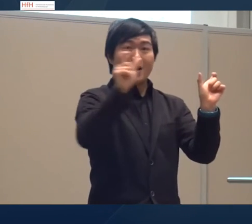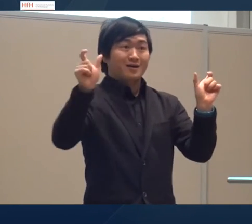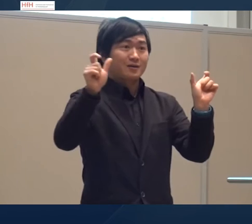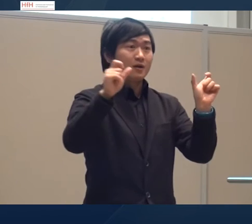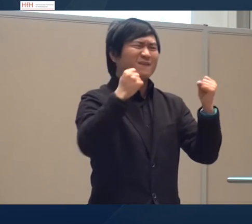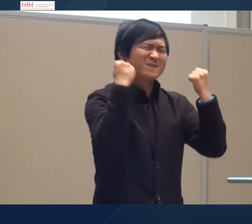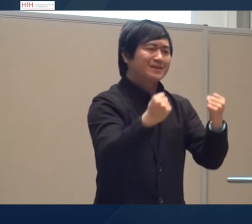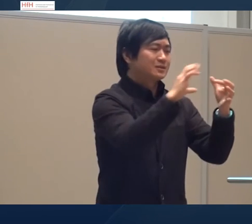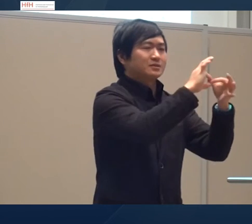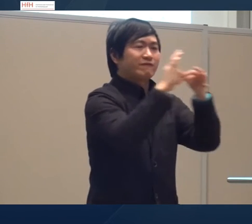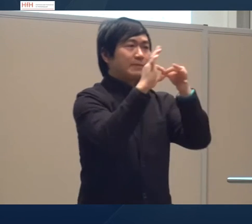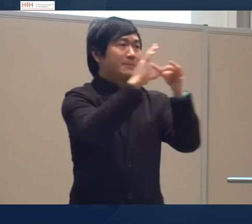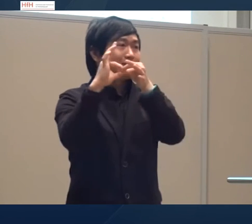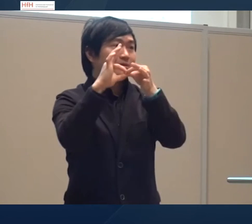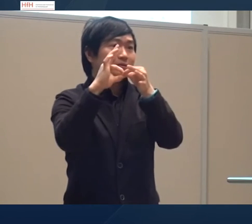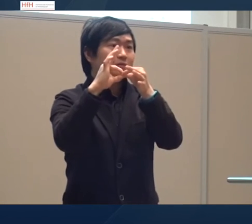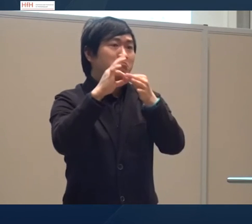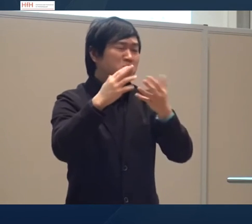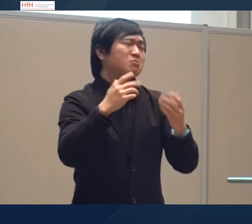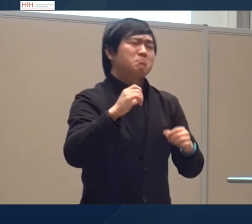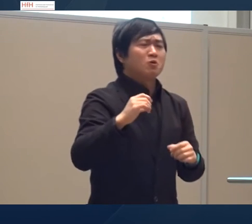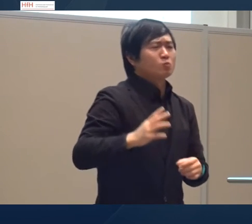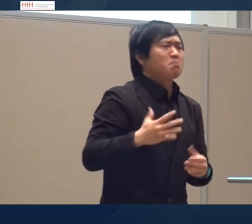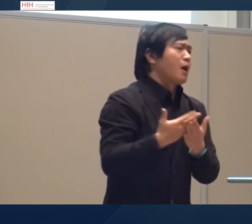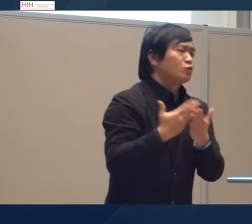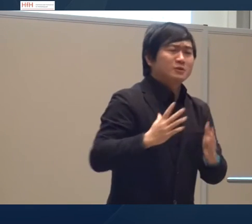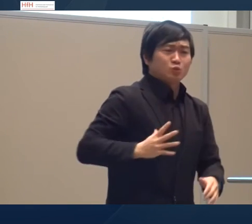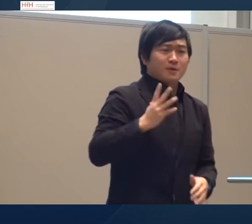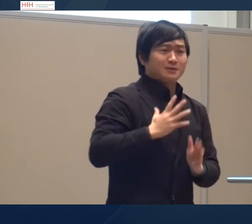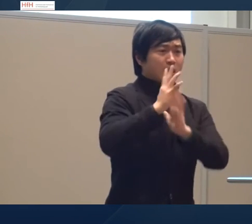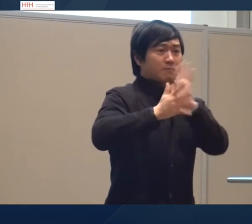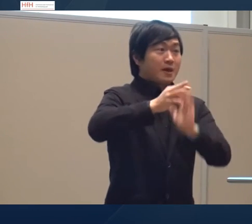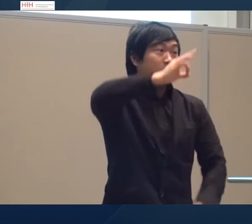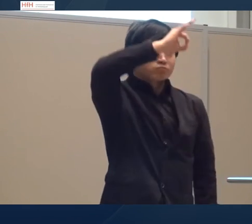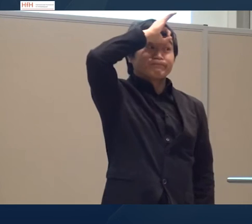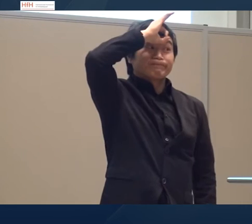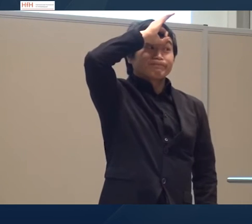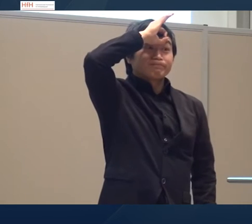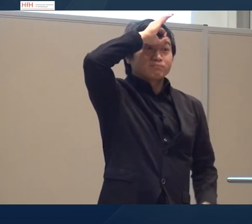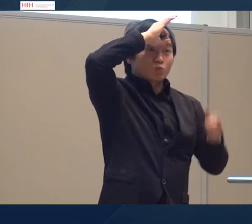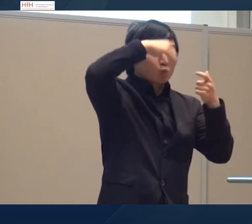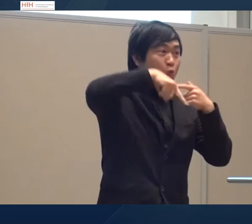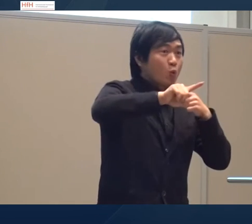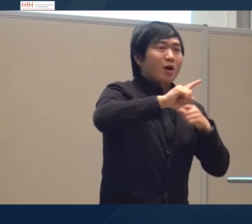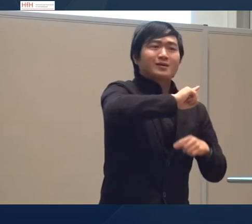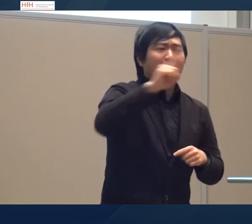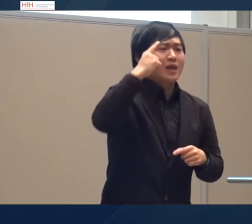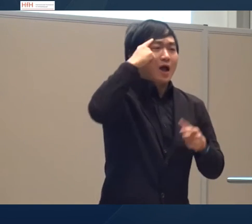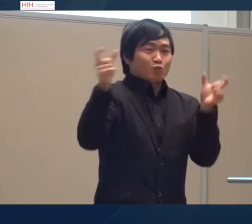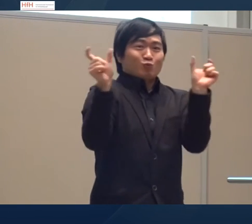es gibt feste Wortverbindungen zum Beispiel gibt es Spezialgebärden diese zum Beispiel keine Ahnung bedeutet diese sind zwei